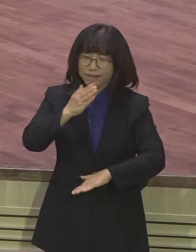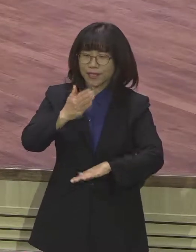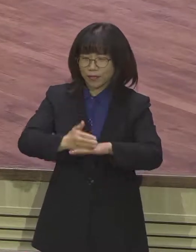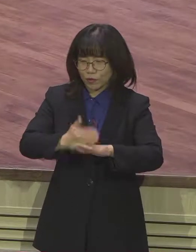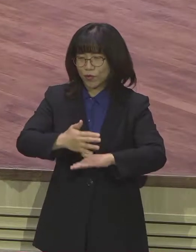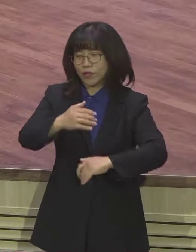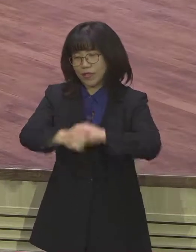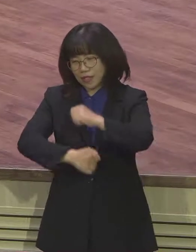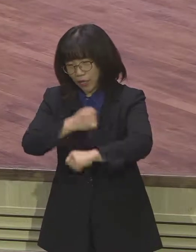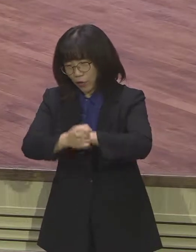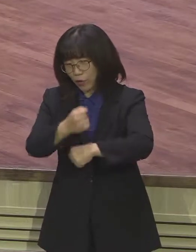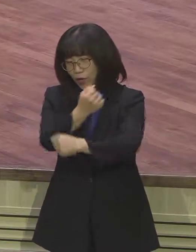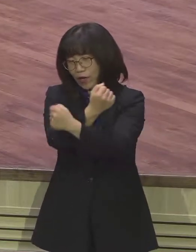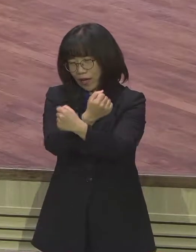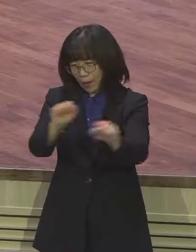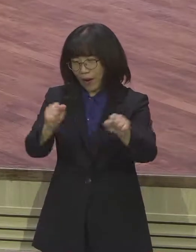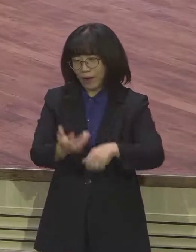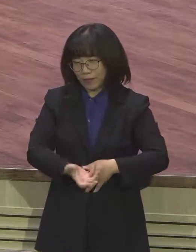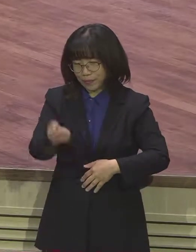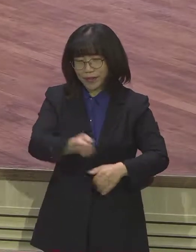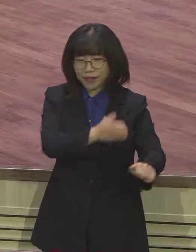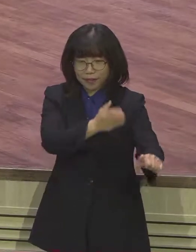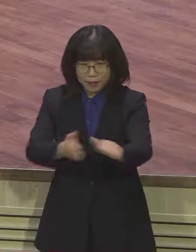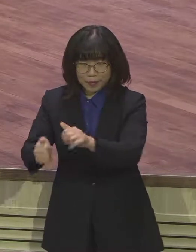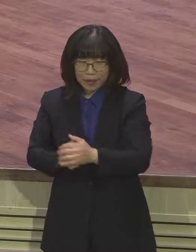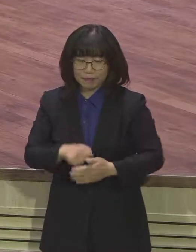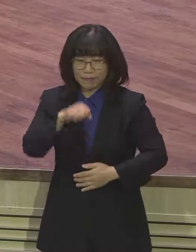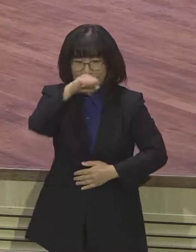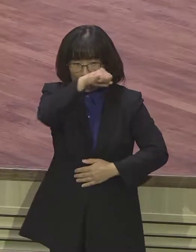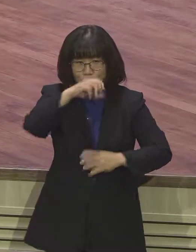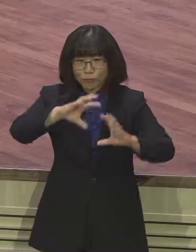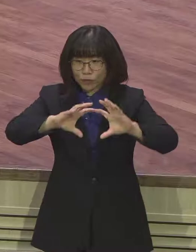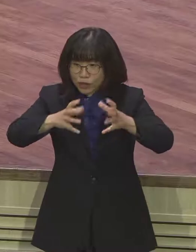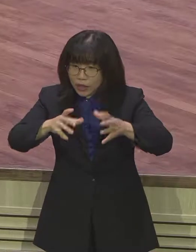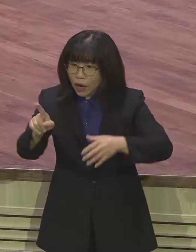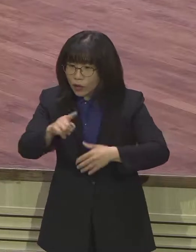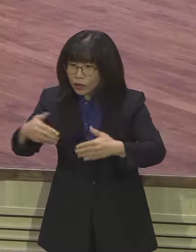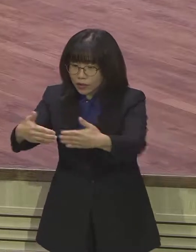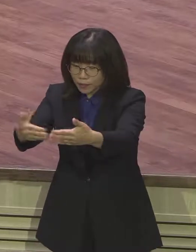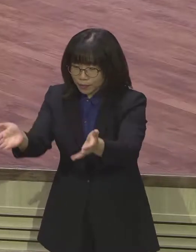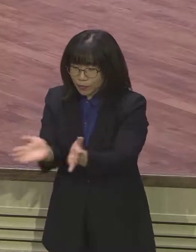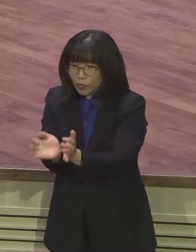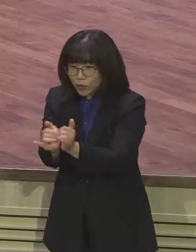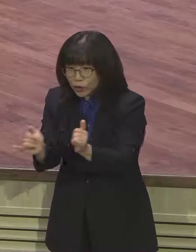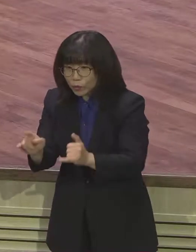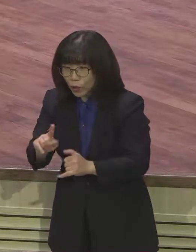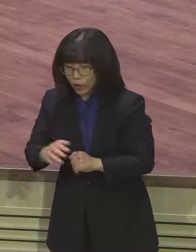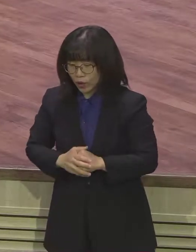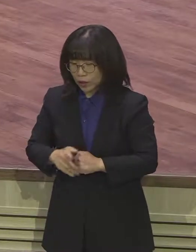누리시기를 바랍니다. 아프리카 어느 부족에서는 이 부족민이 아프면 그 부족의 치료사가